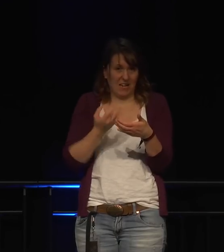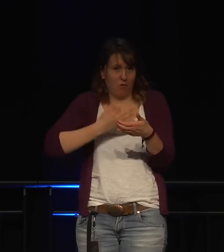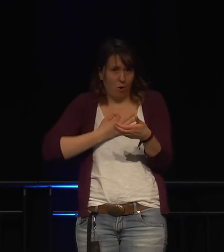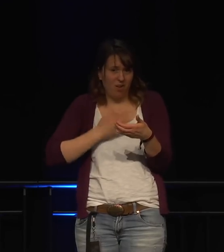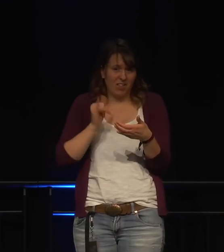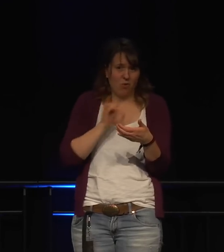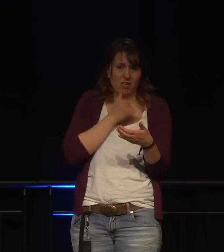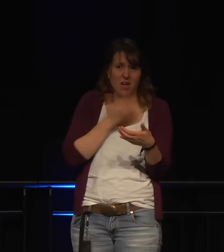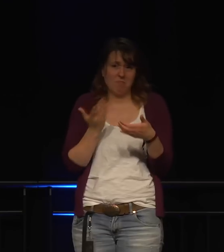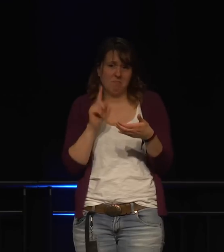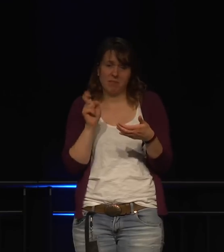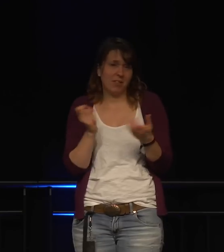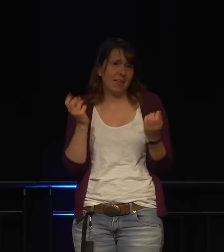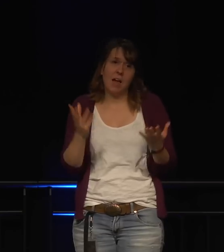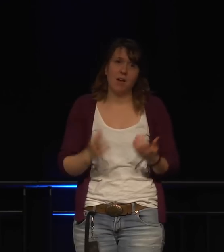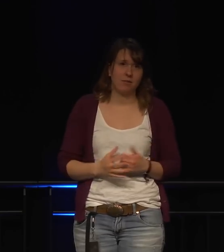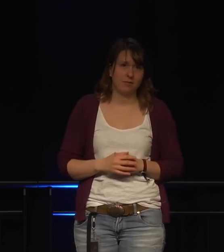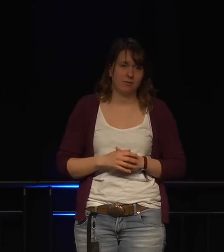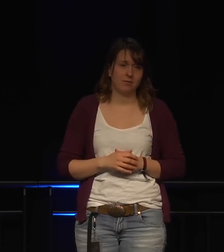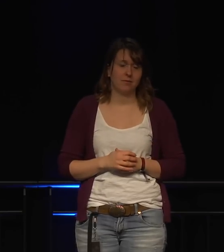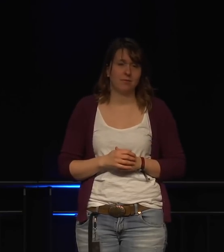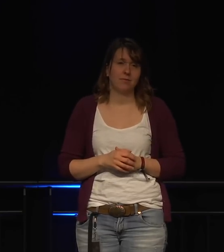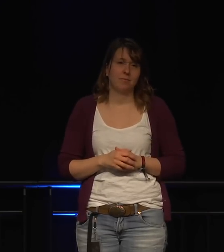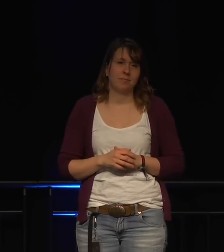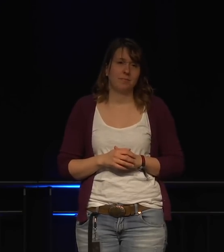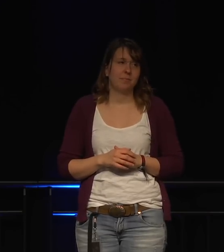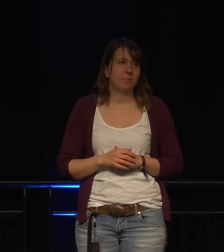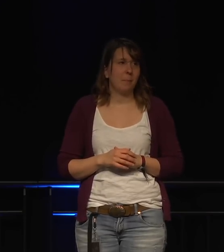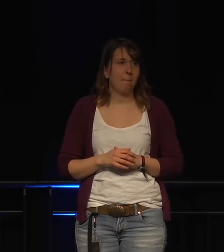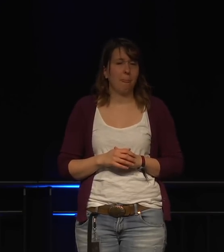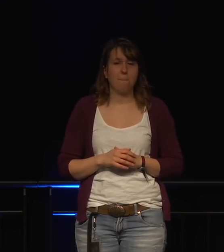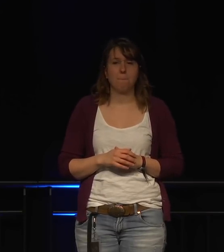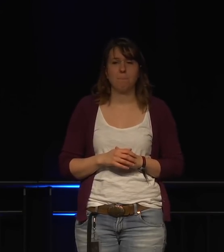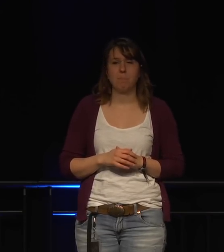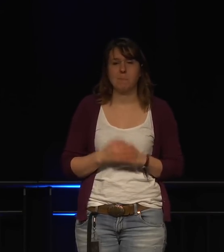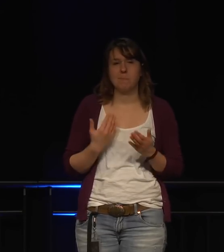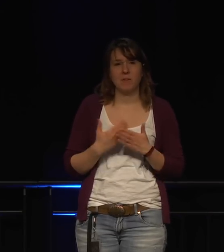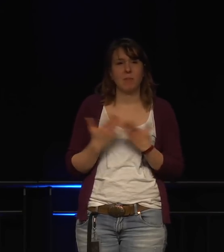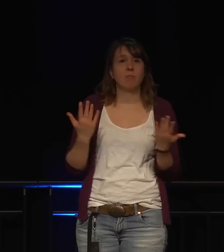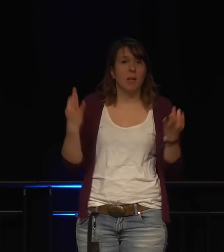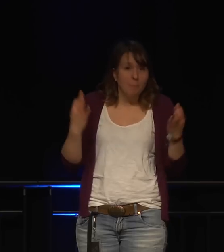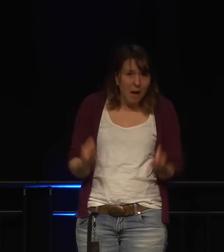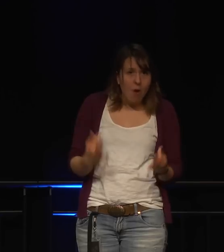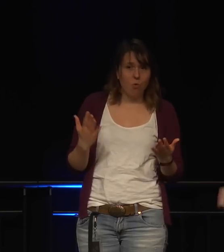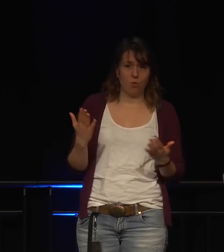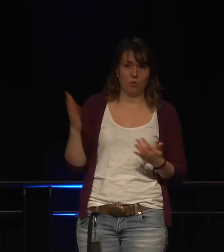und ob du je damit sicher sein wirst oder nicht. Was wir brauchen...